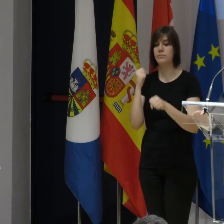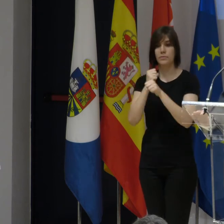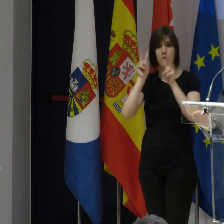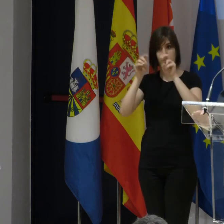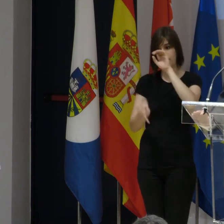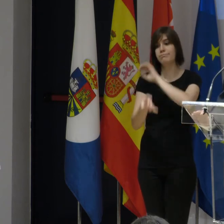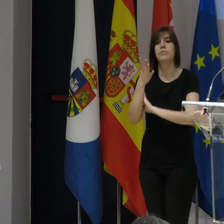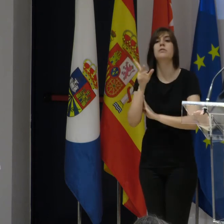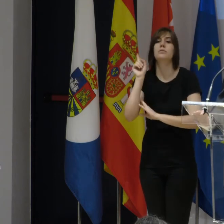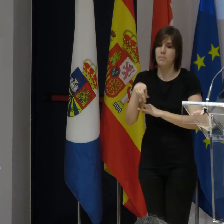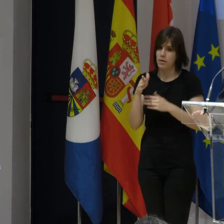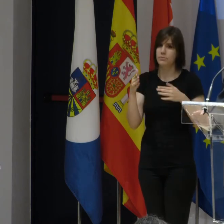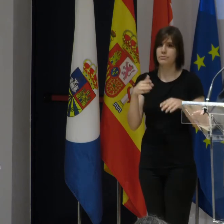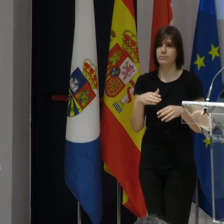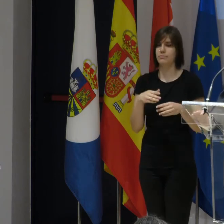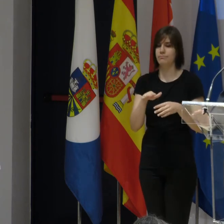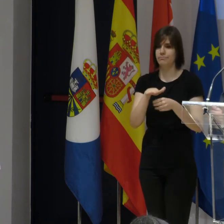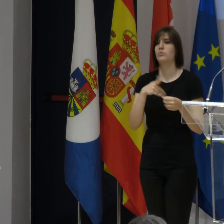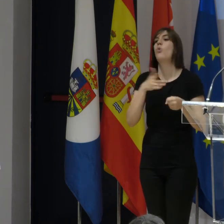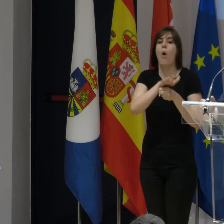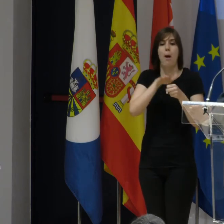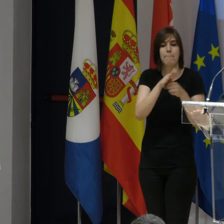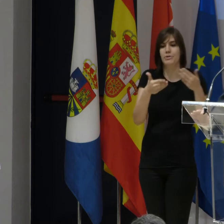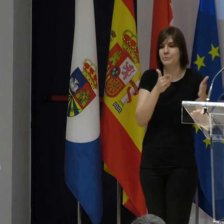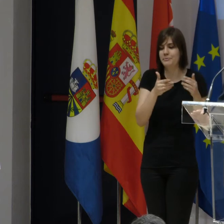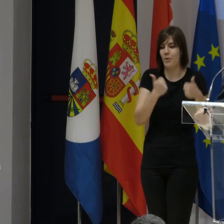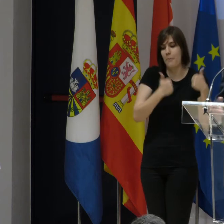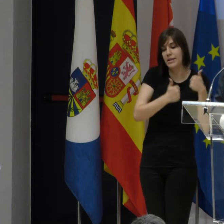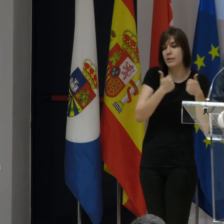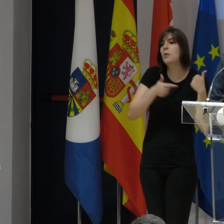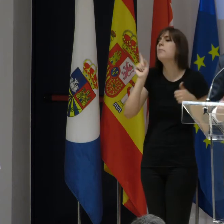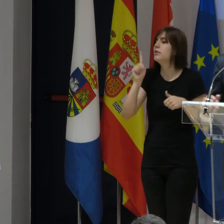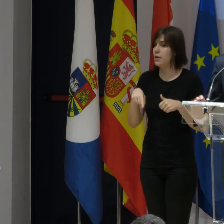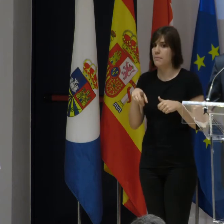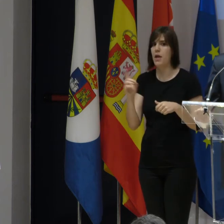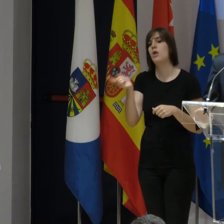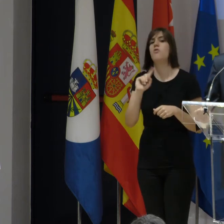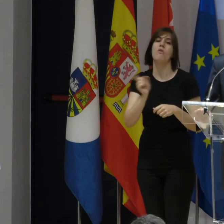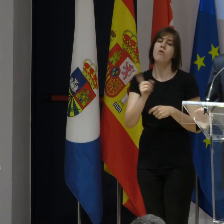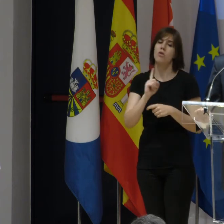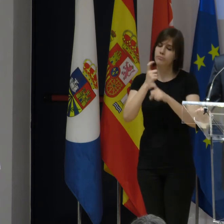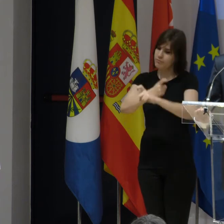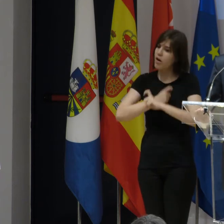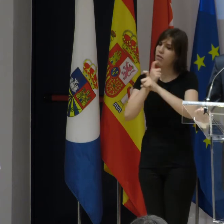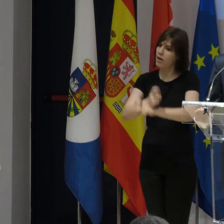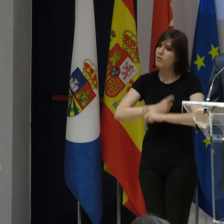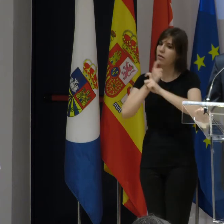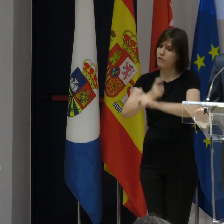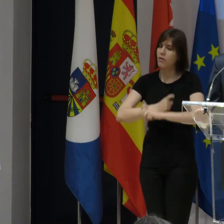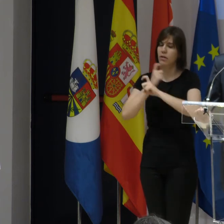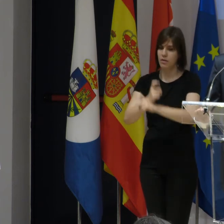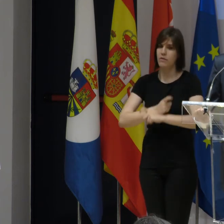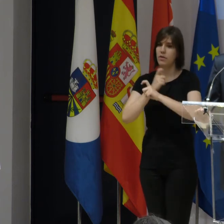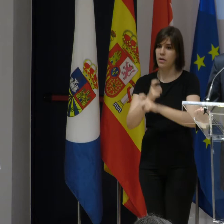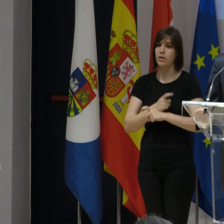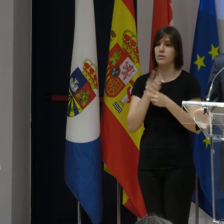creado, es verdad que tiene su parte, como cualquier premio, su parte de competitividad, pero en esto nos vamos a seguir esforzando. Quiero remarcar que